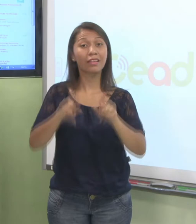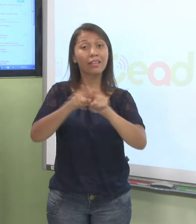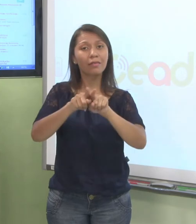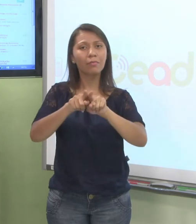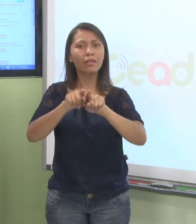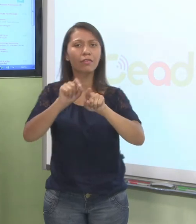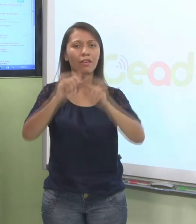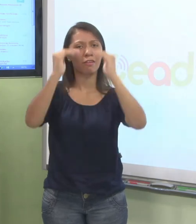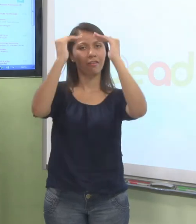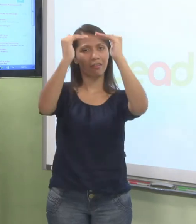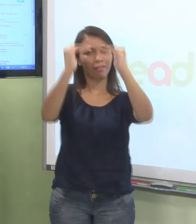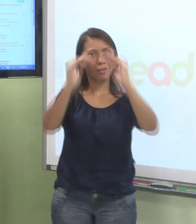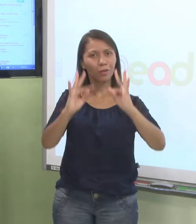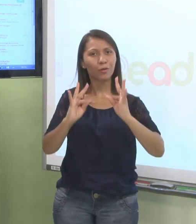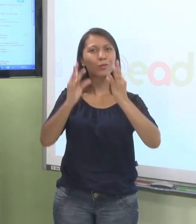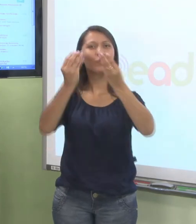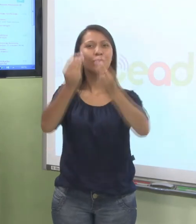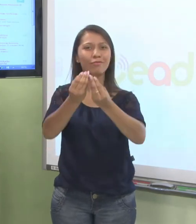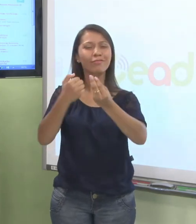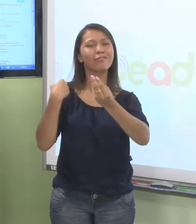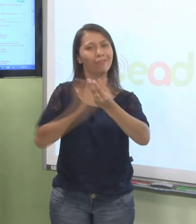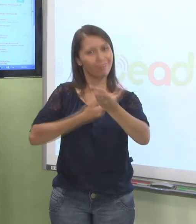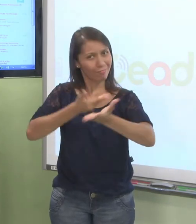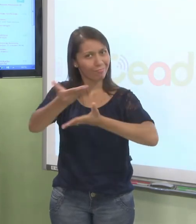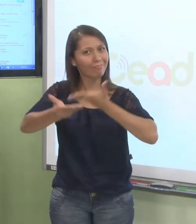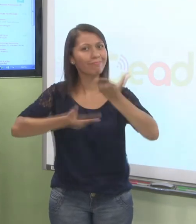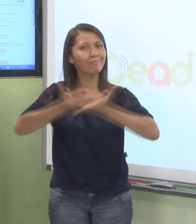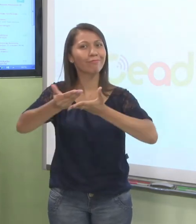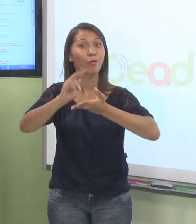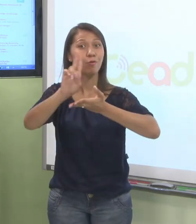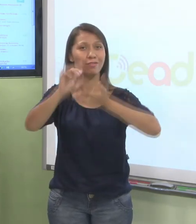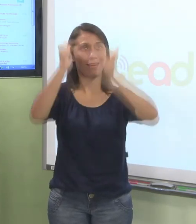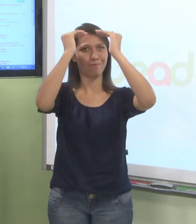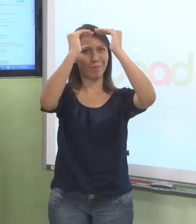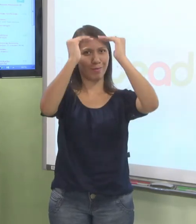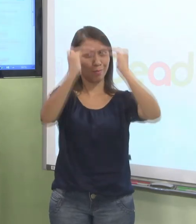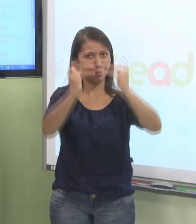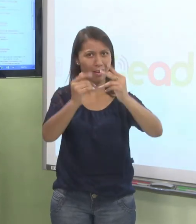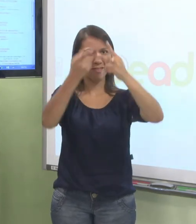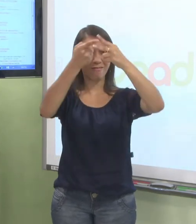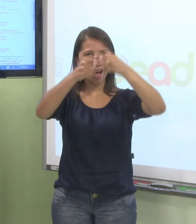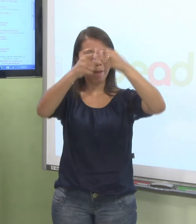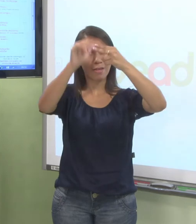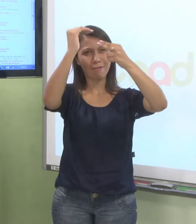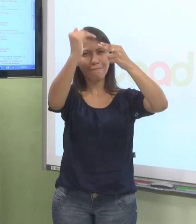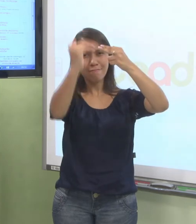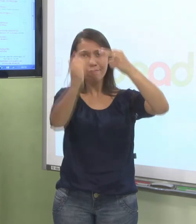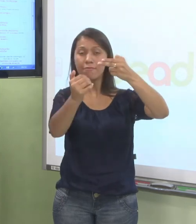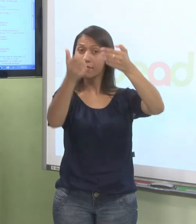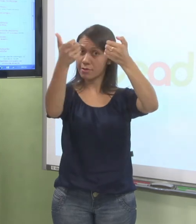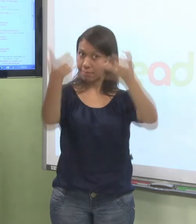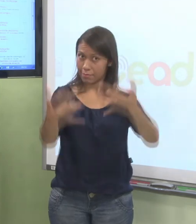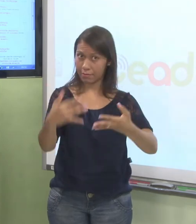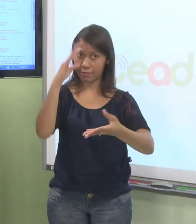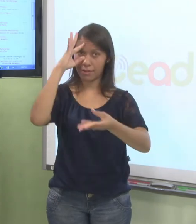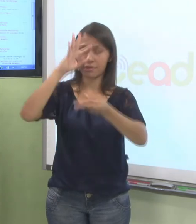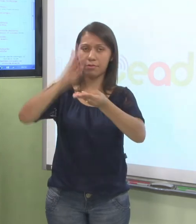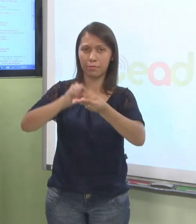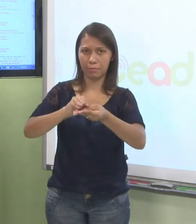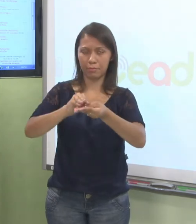todas as ferramentas que a gente vai interagir. Eu vou explicar cada um aqui de forma resumida. O fórum de